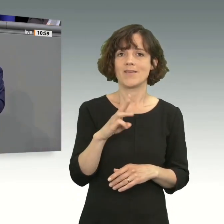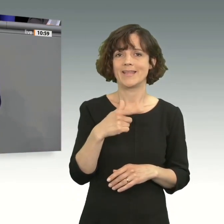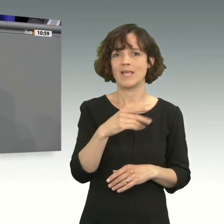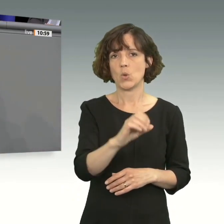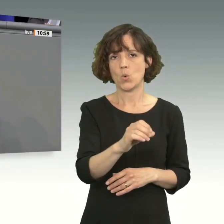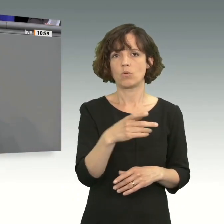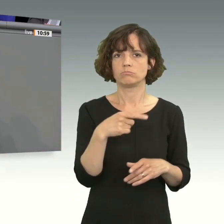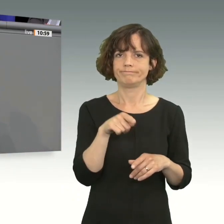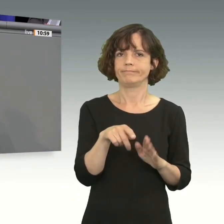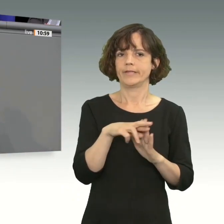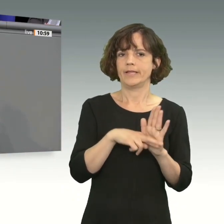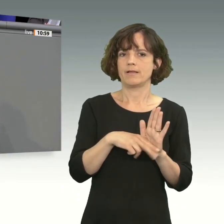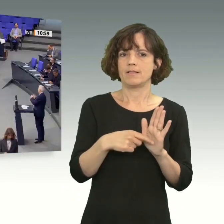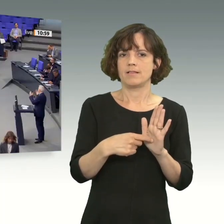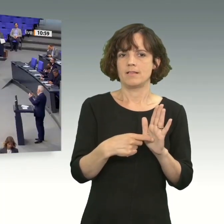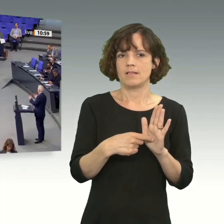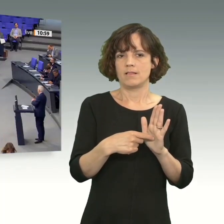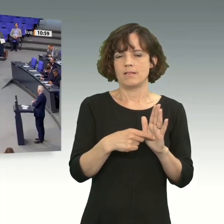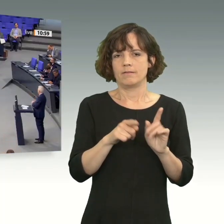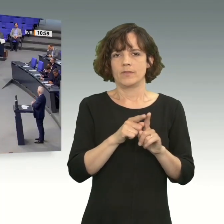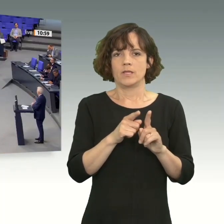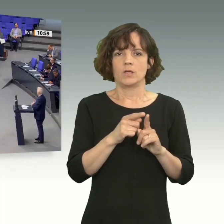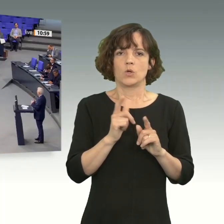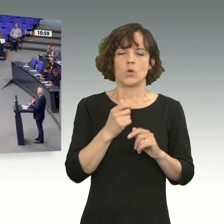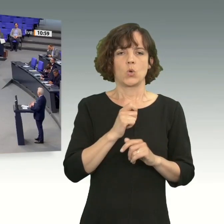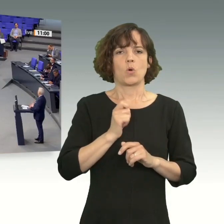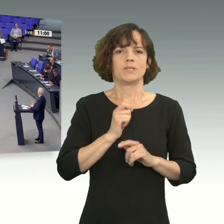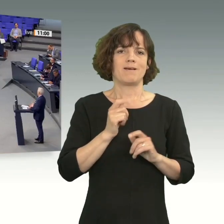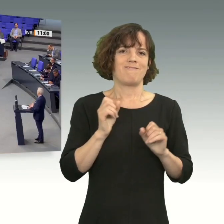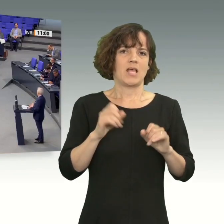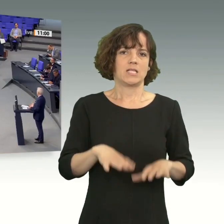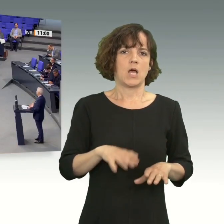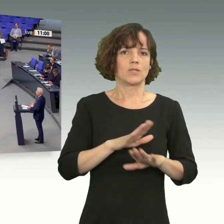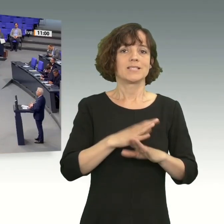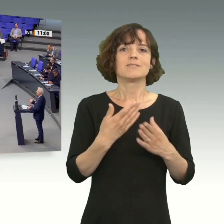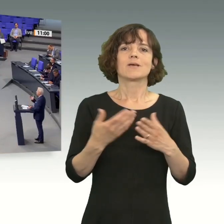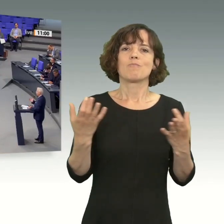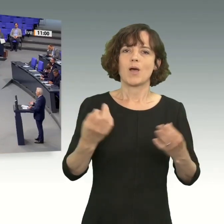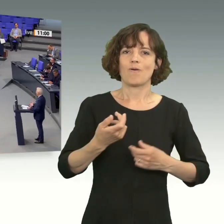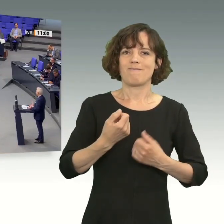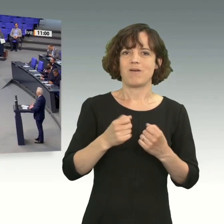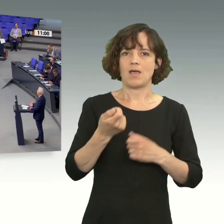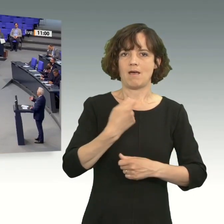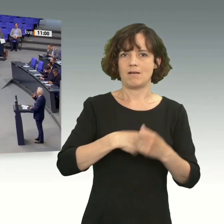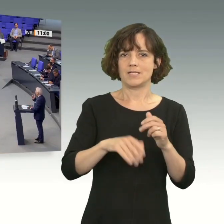Regelkommissar quasi aus. Und deshalb brauchen wir freie Handelsabkommen. Aber die müssen nicht nur regelbasiert, die müssen